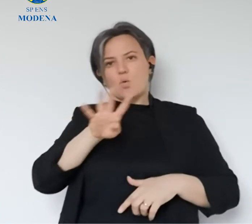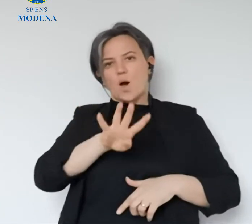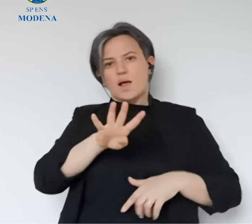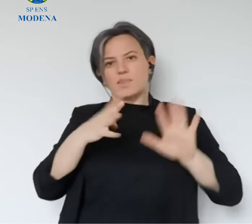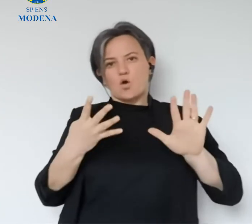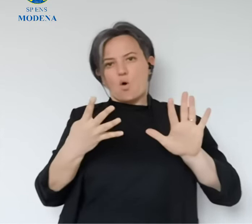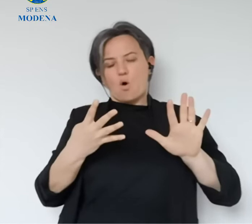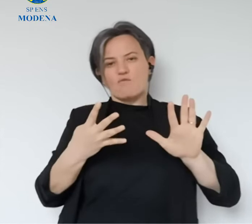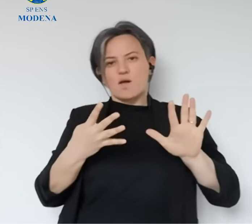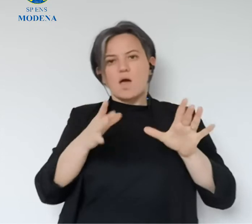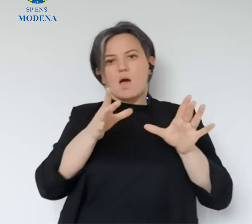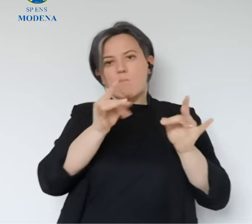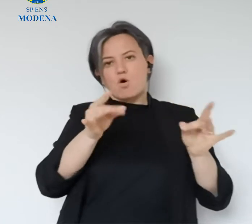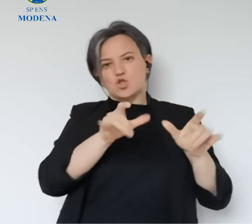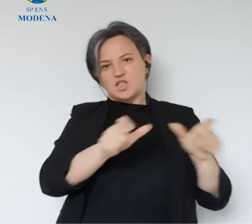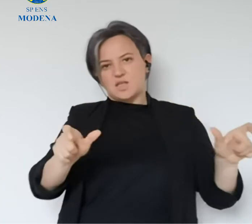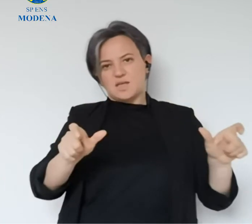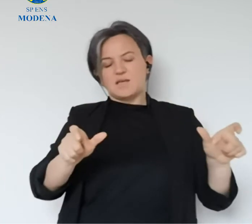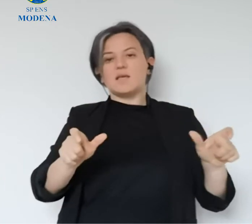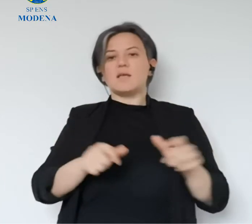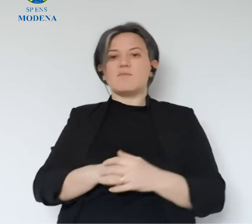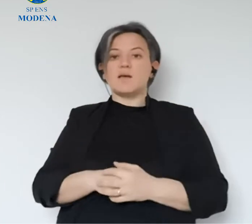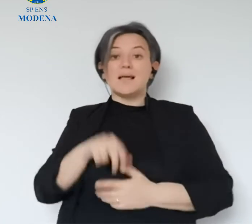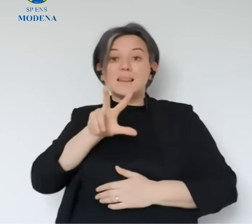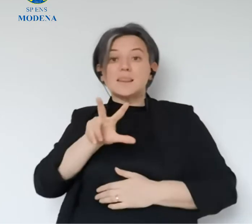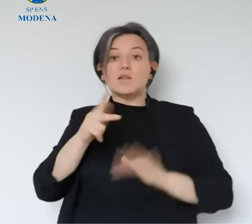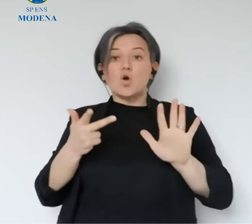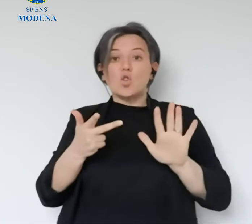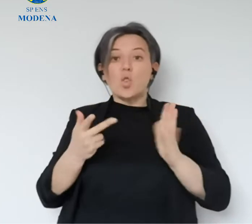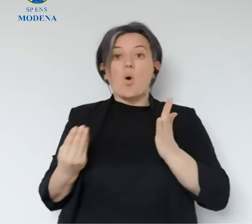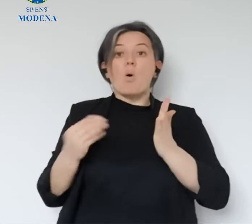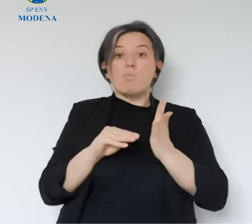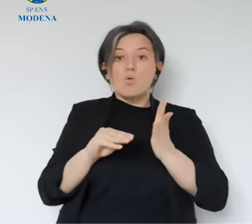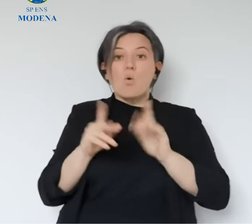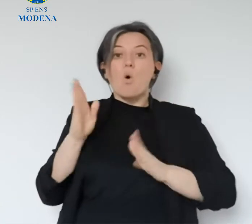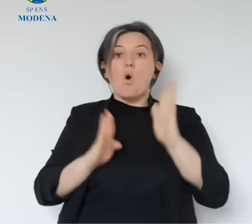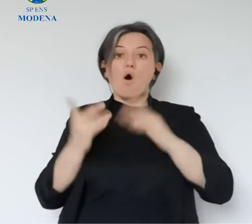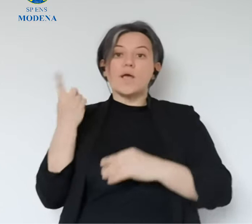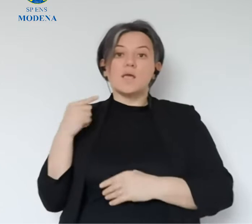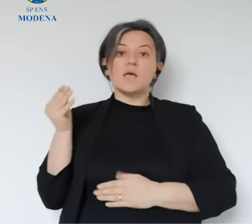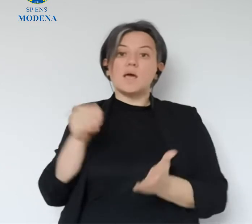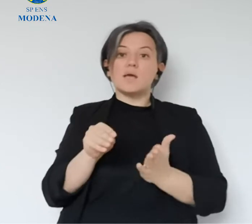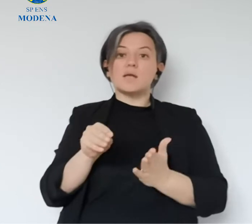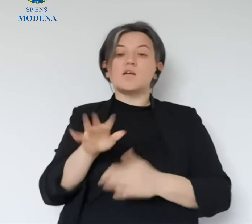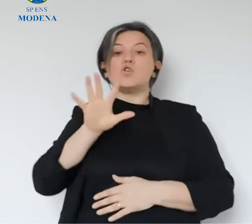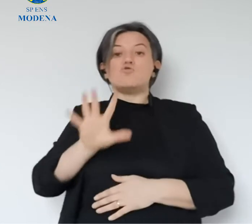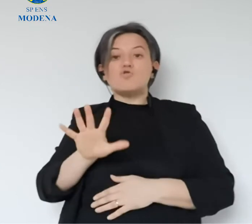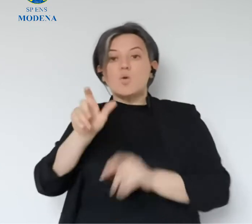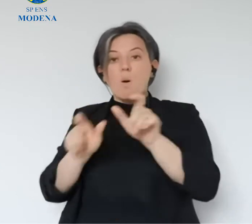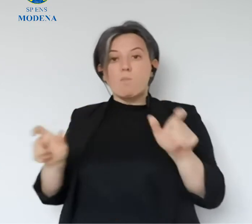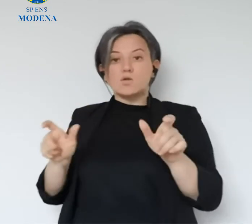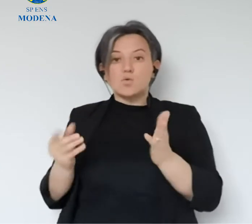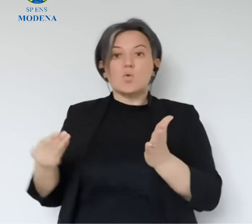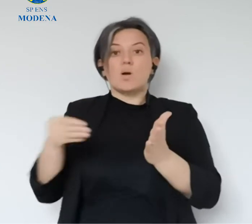Arriviamo ai numeri di Modena. Modena si attesta a 3.449 casi di positività, sono